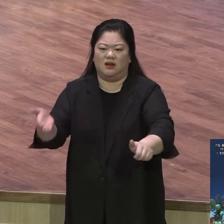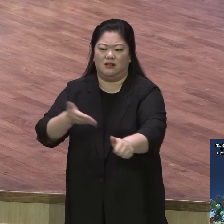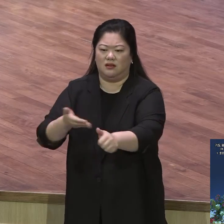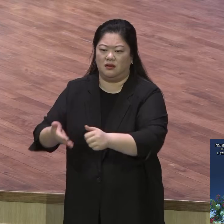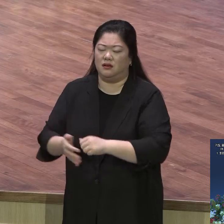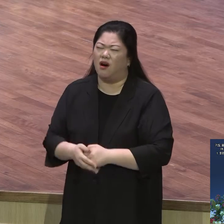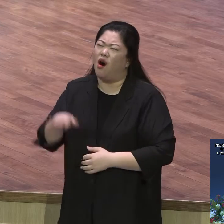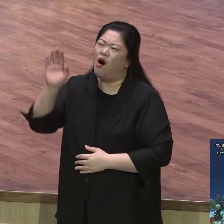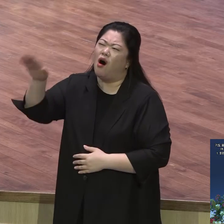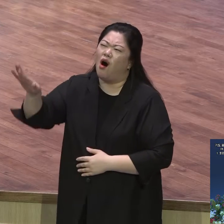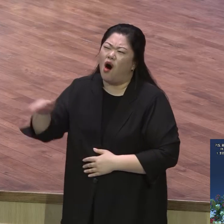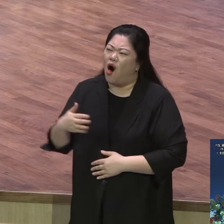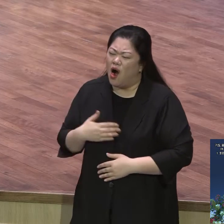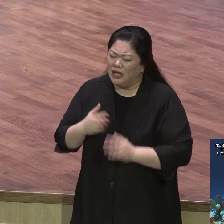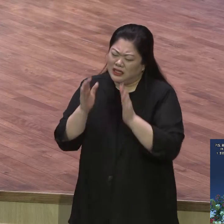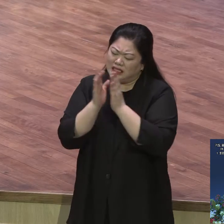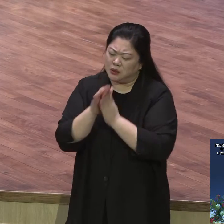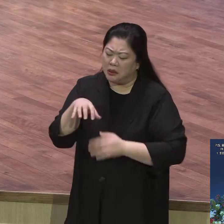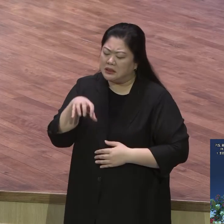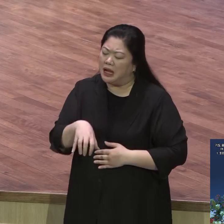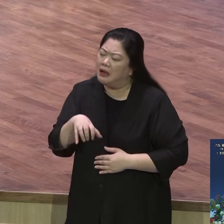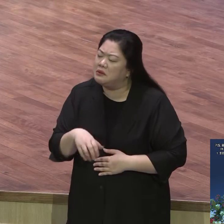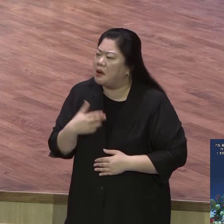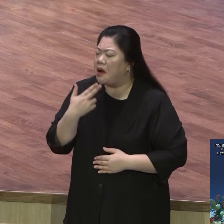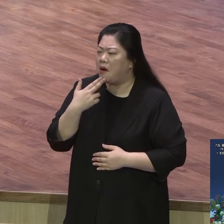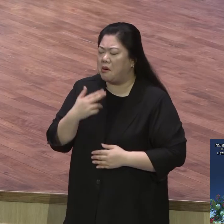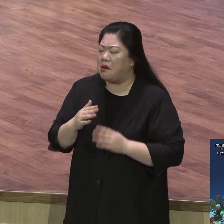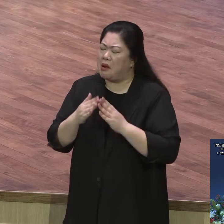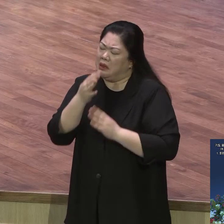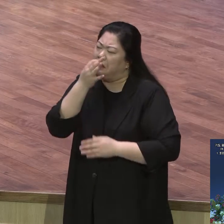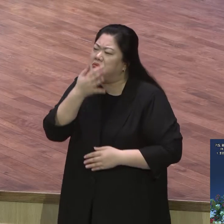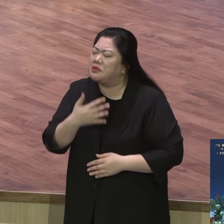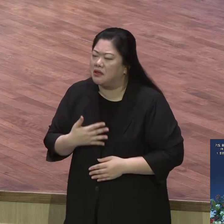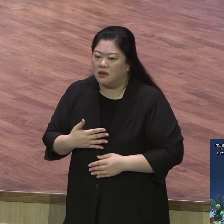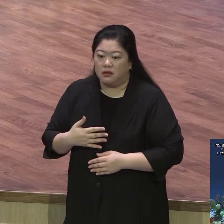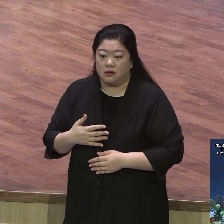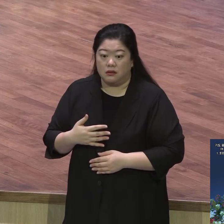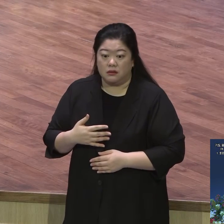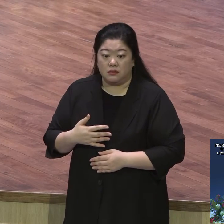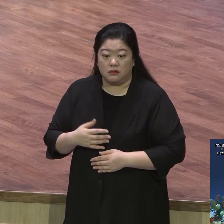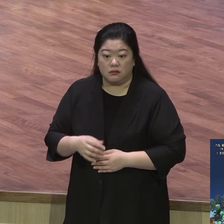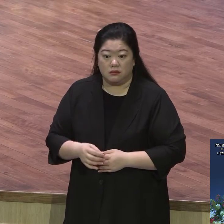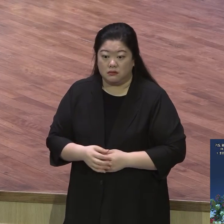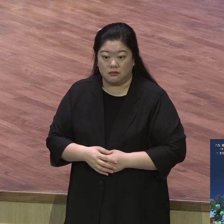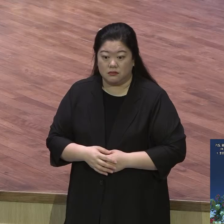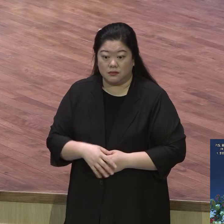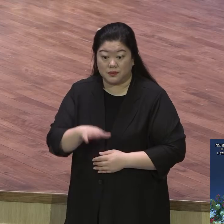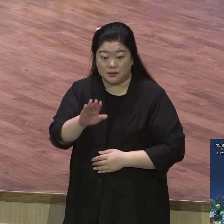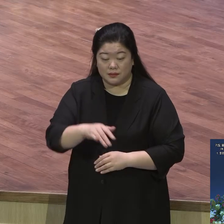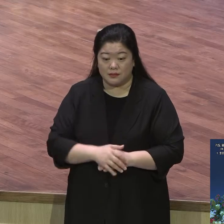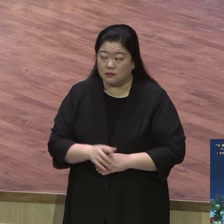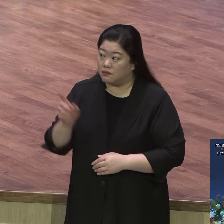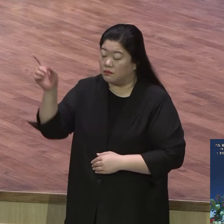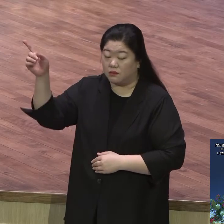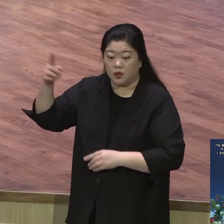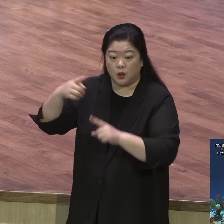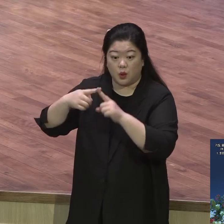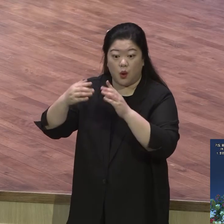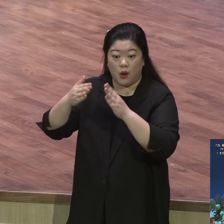복잡한 기도할 장도 어디가 기도 굴이 숨어게 있어요 직소를 아무 소리도 하지마 사무실에